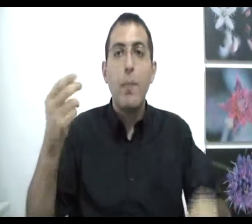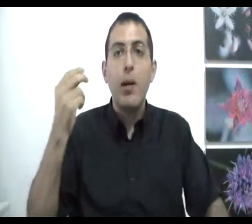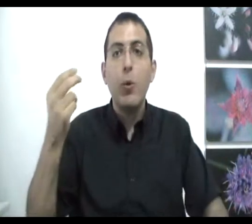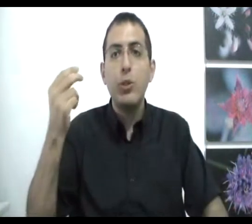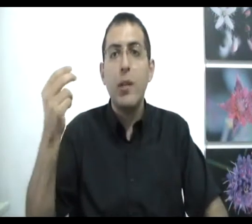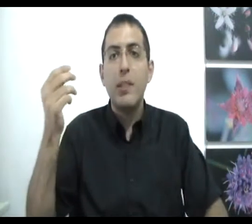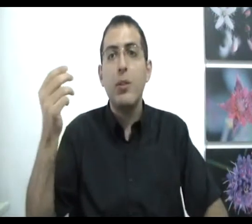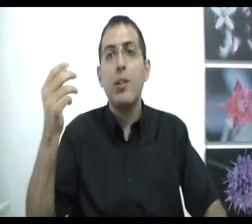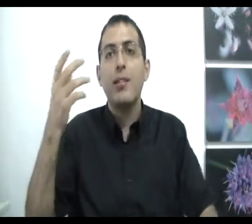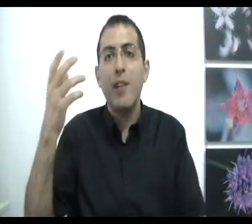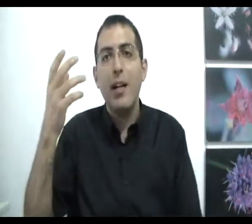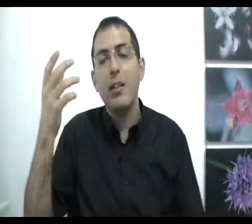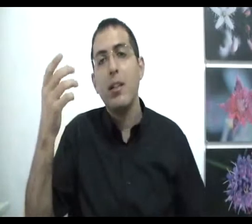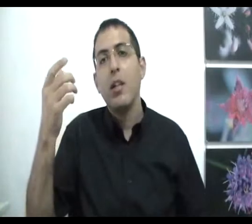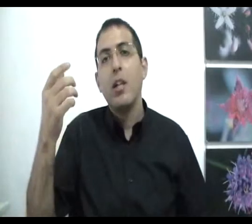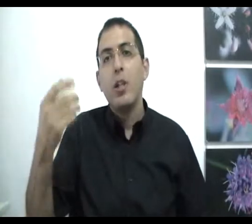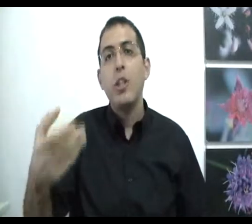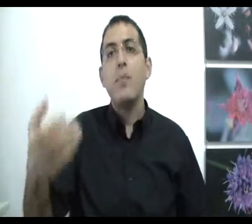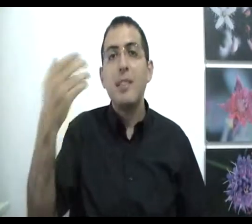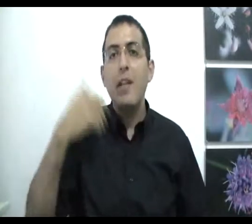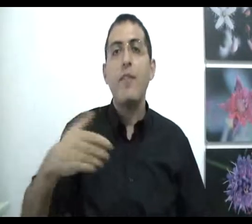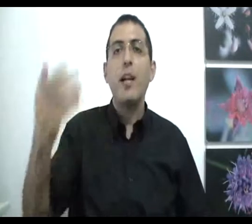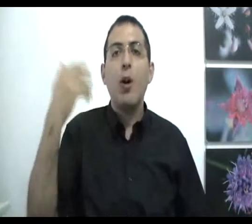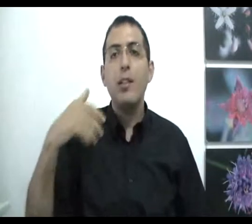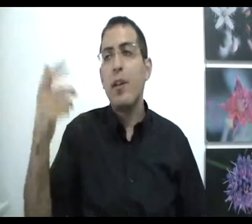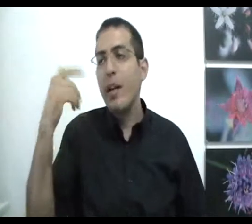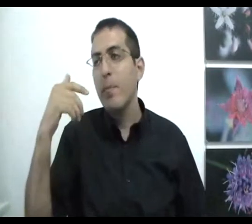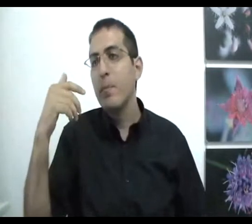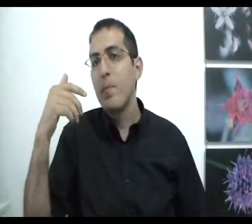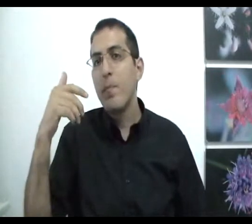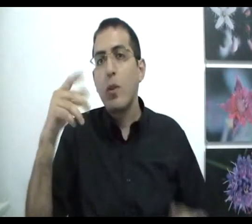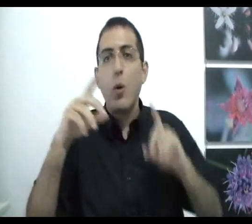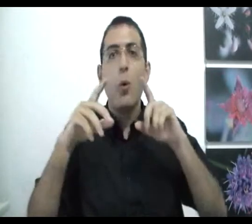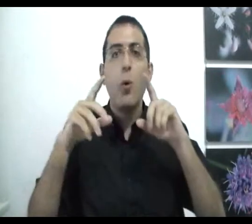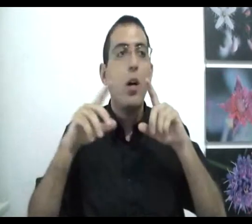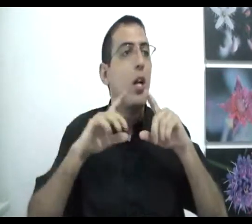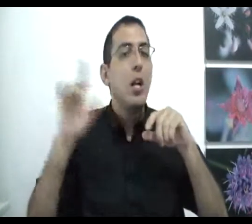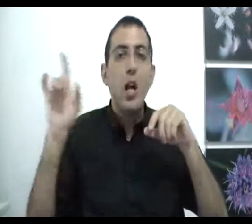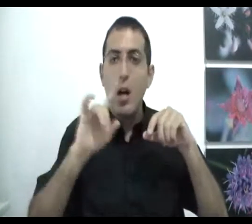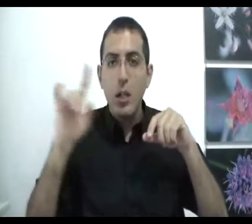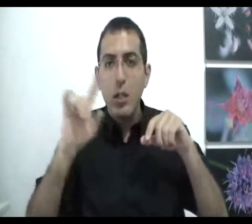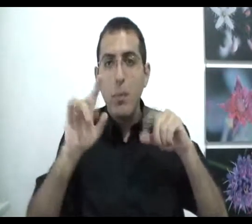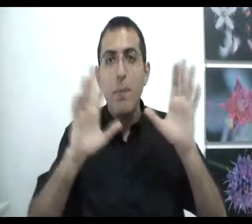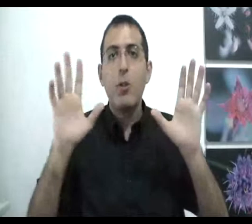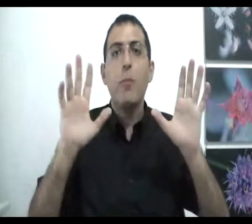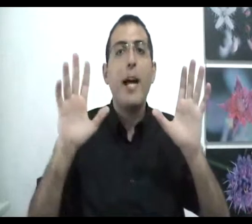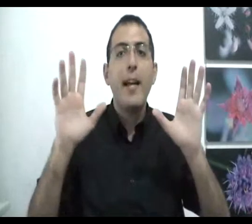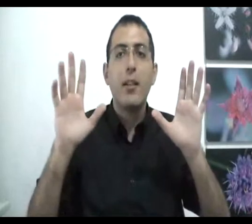המהות של המציאות הדבר שנמצא לפני כל הדברים הוא לא מקום ריק